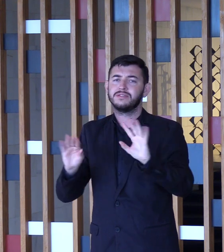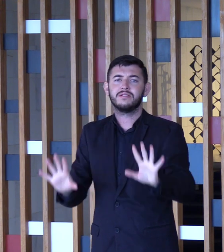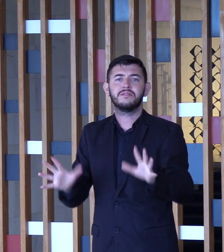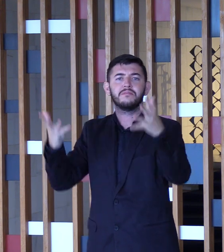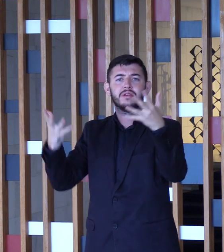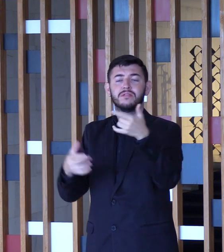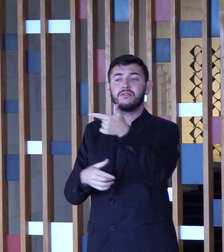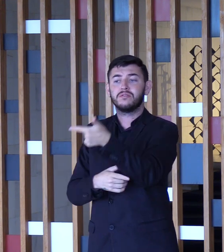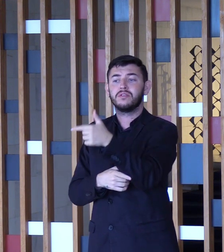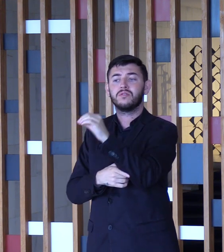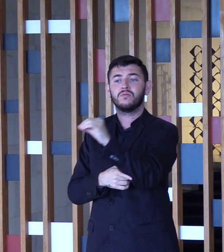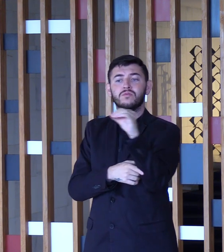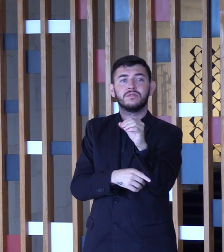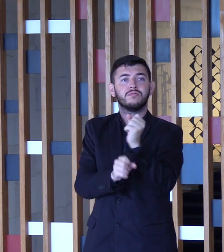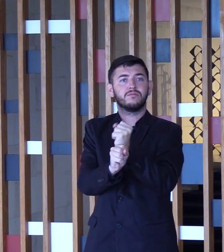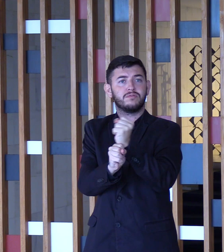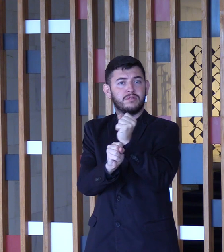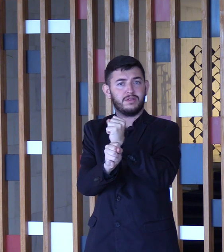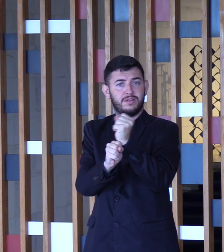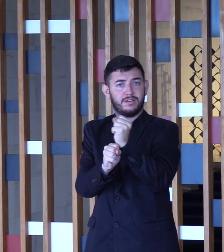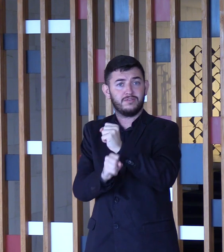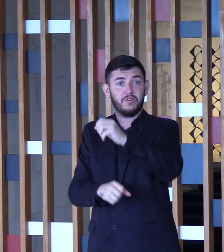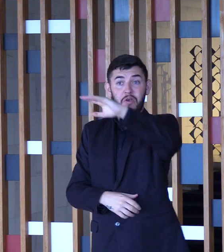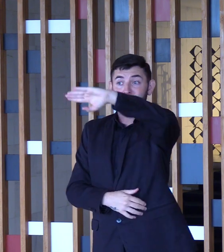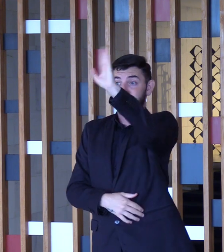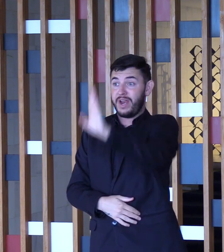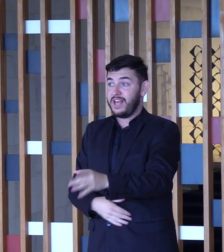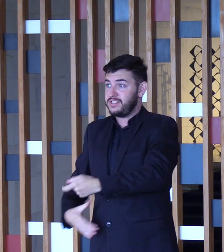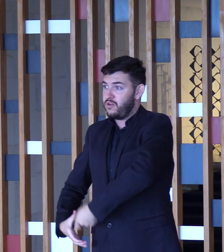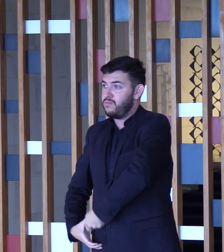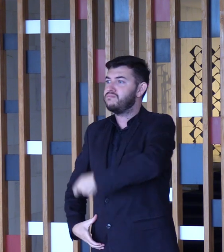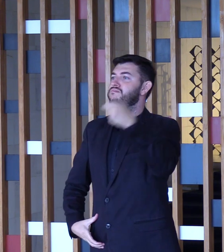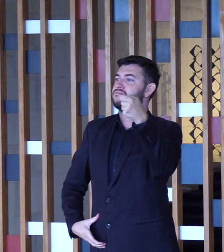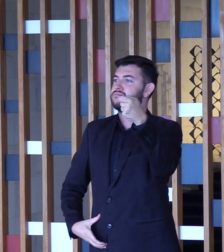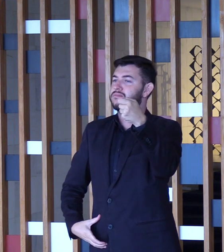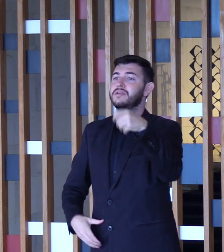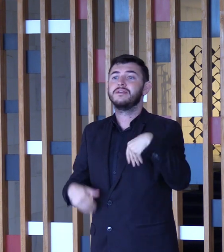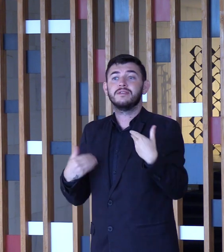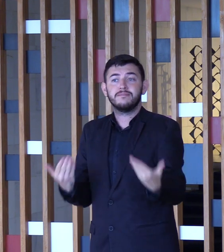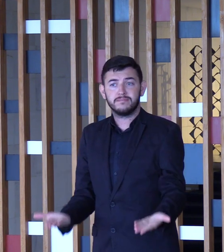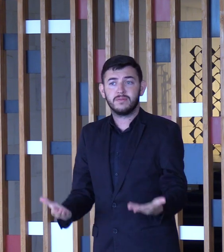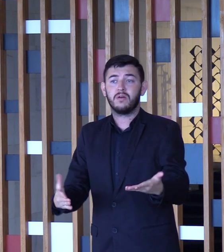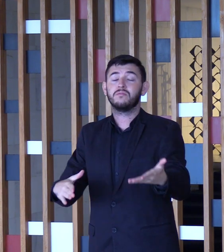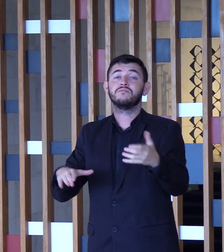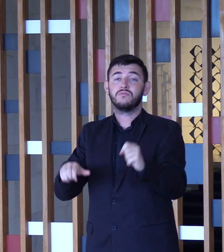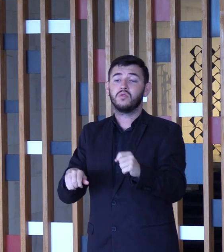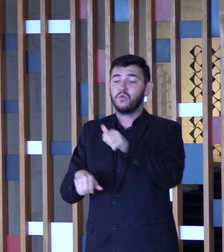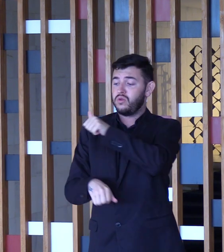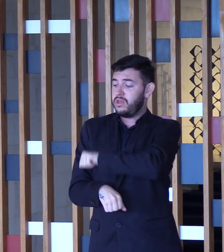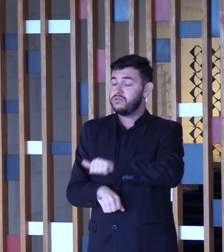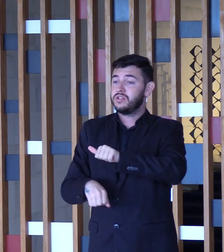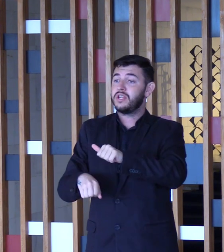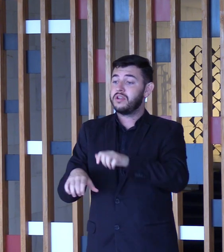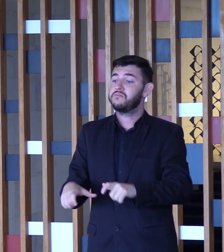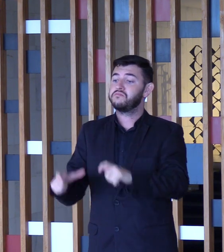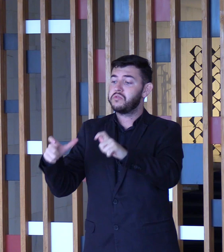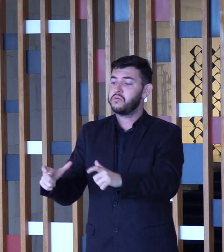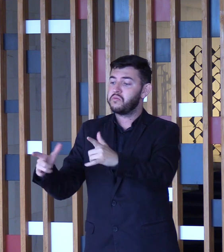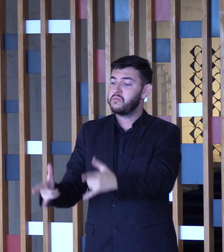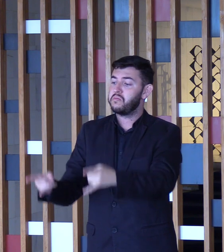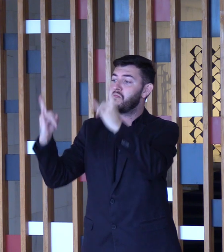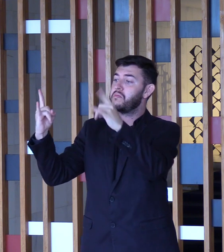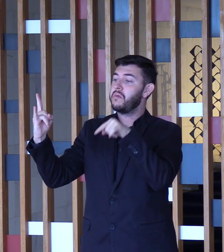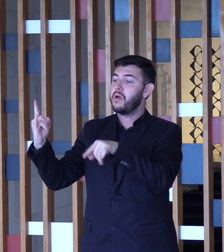independência do Brasil. É nesse palácio, no Rio de Janeiro, que estão as origens da República Brasileira, que estão as origens